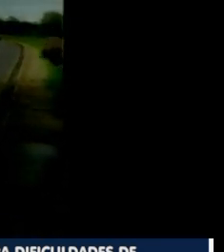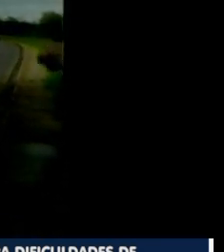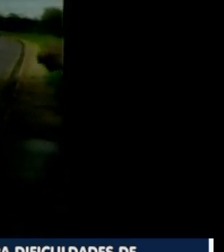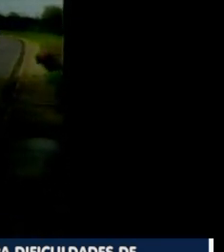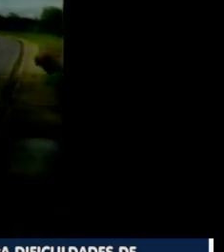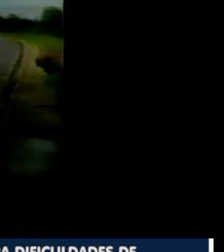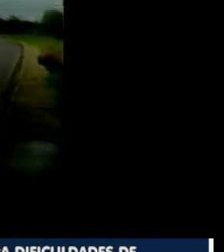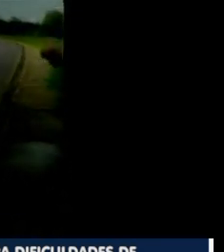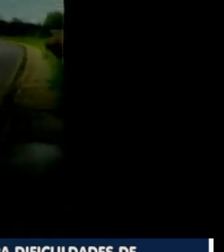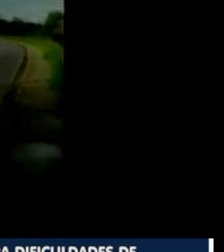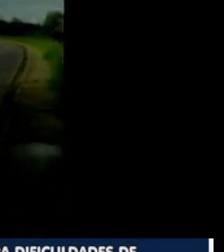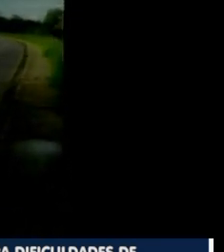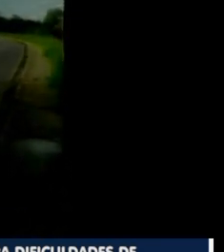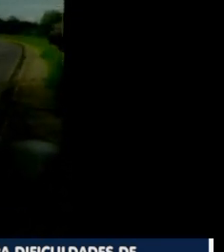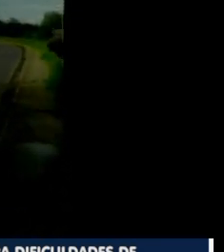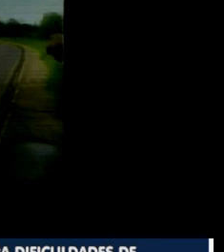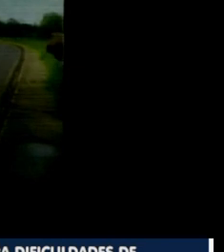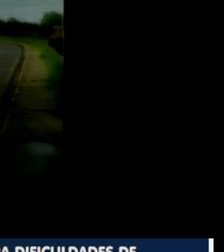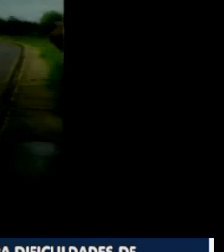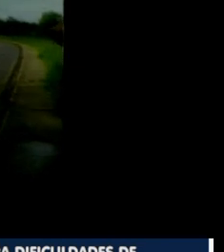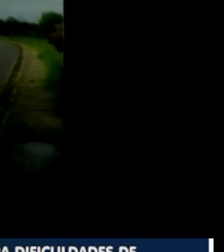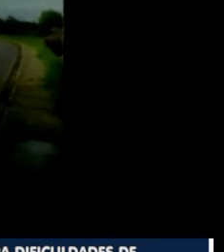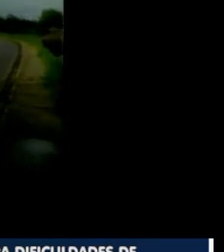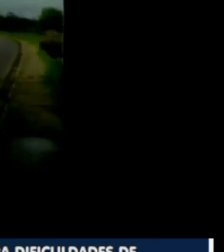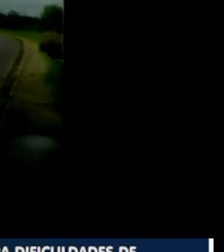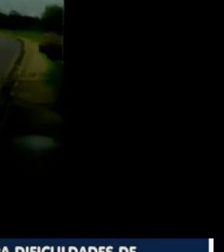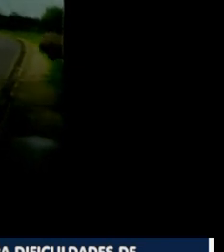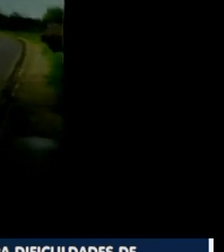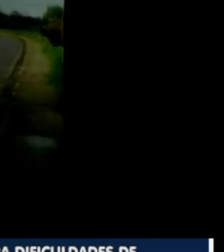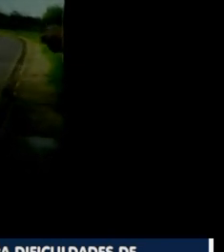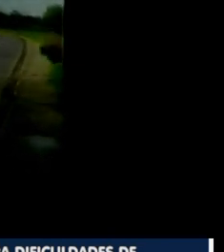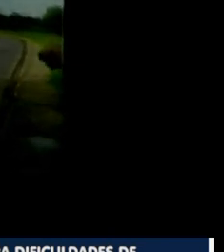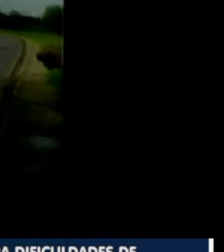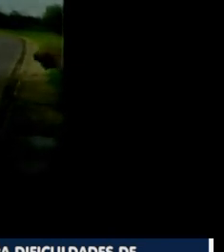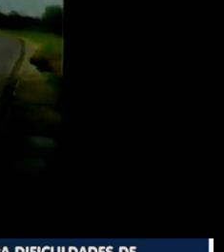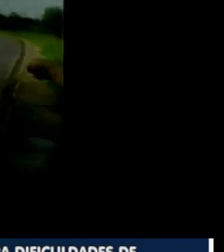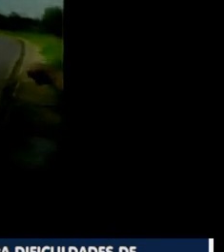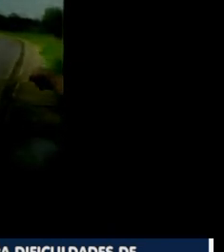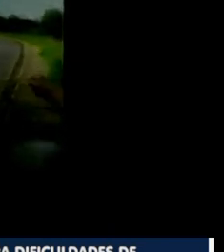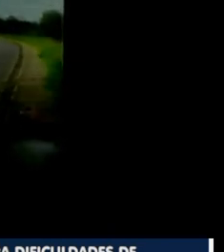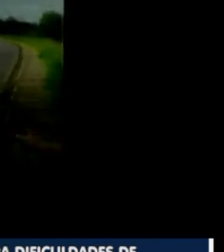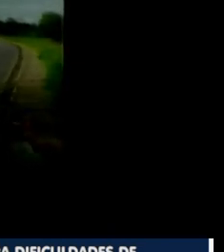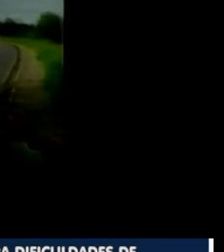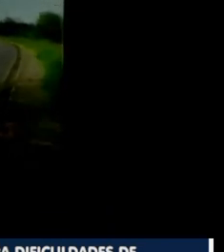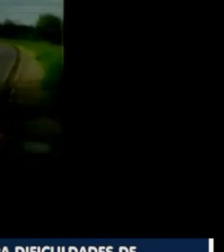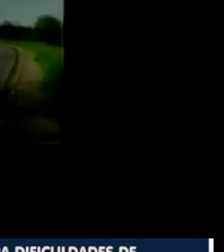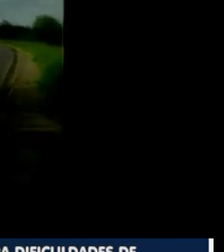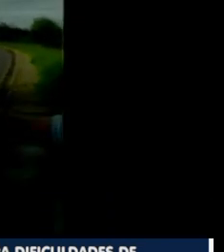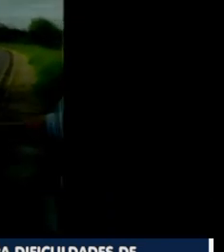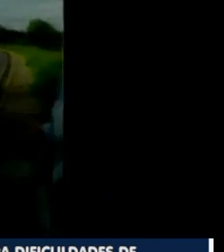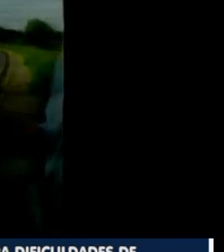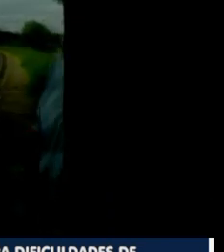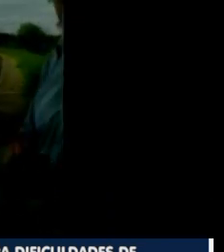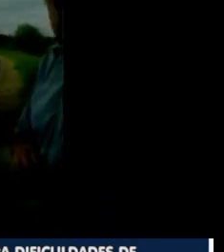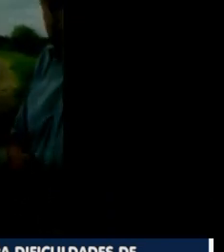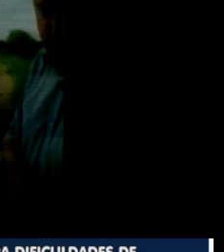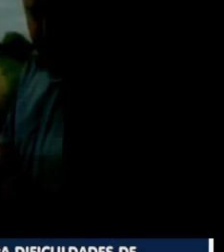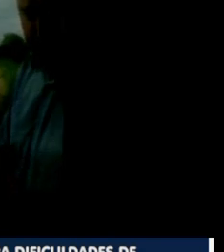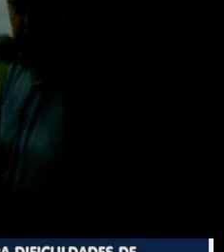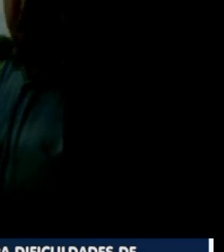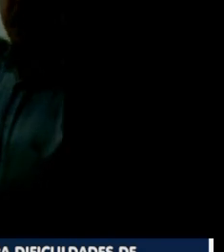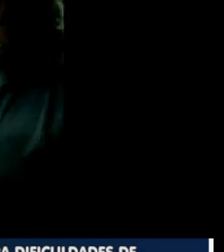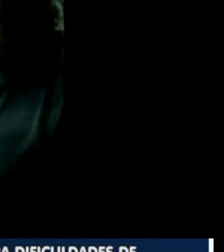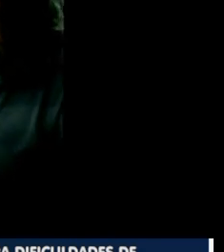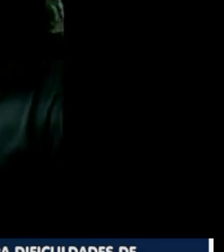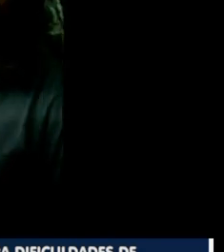tiver de moto aqui, ela não... É, imagina a noite, chovendo, tá? Vamos observar, só pra gente encerrar.